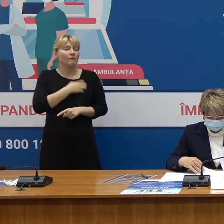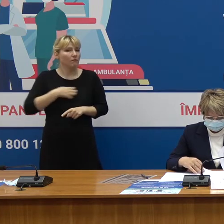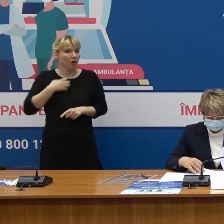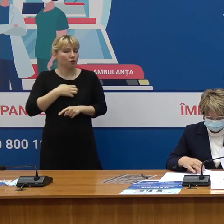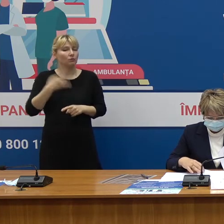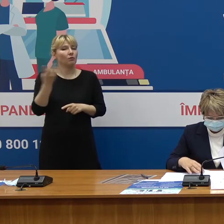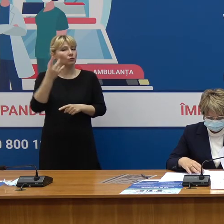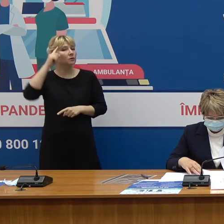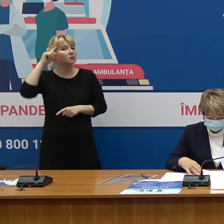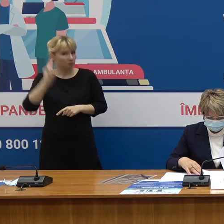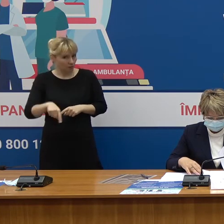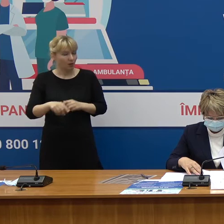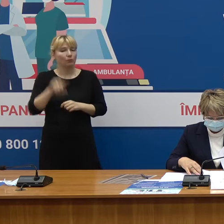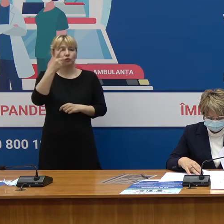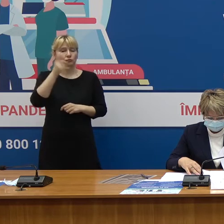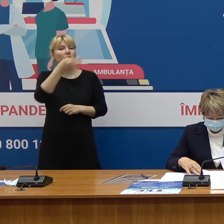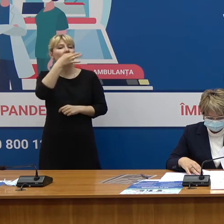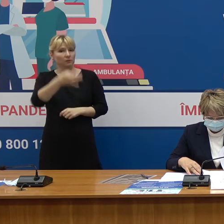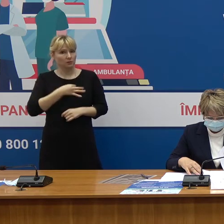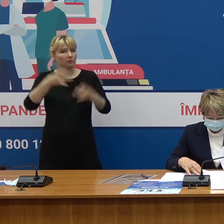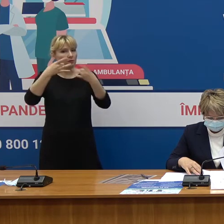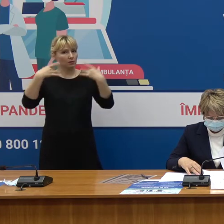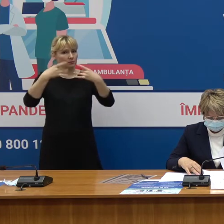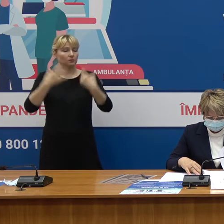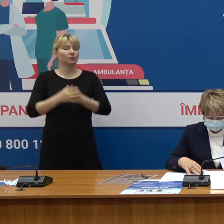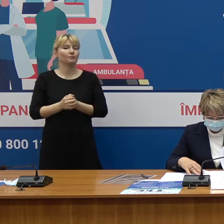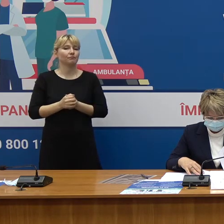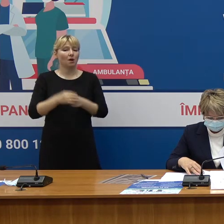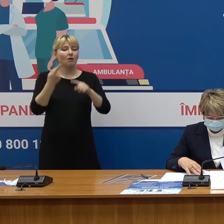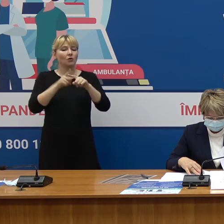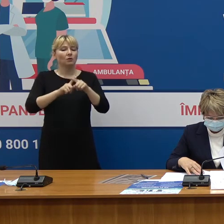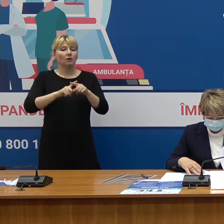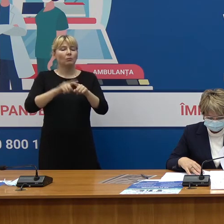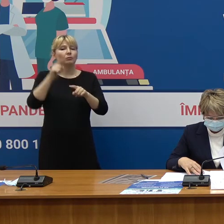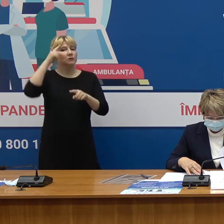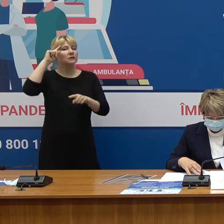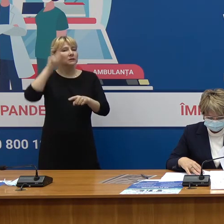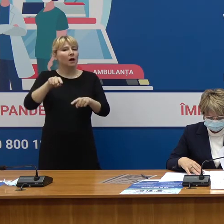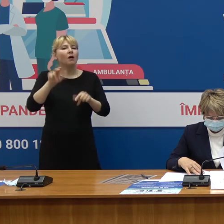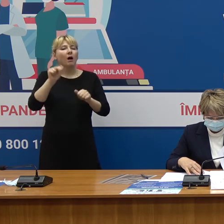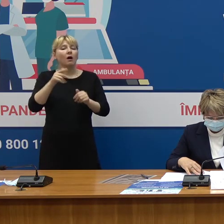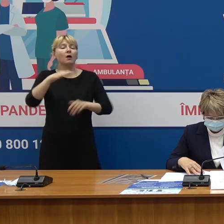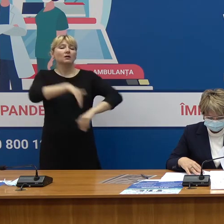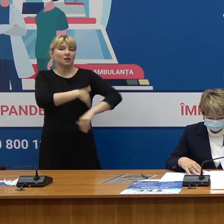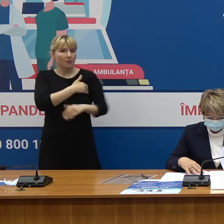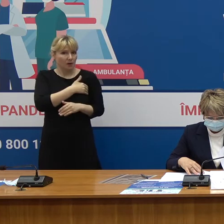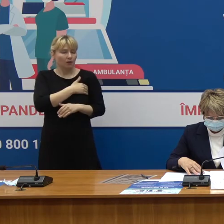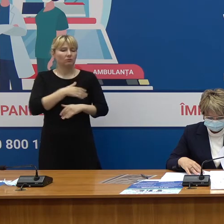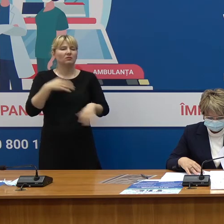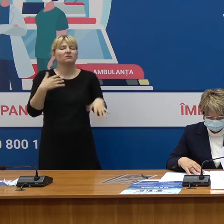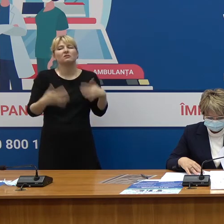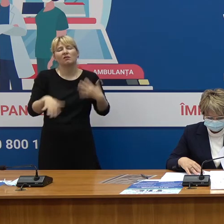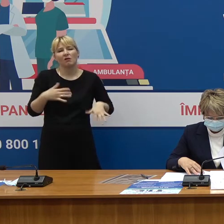normal să avem acest răspuns imun care este caracterizat printr-o febră, prin dureri musculare, prin cea slăbiciune